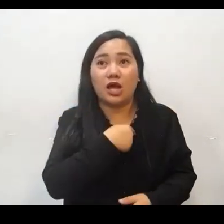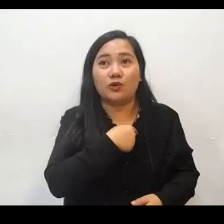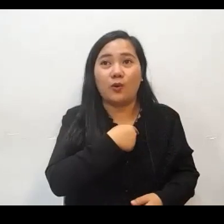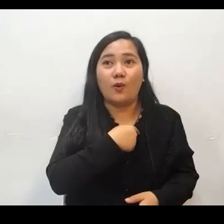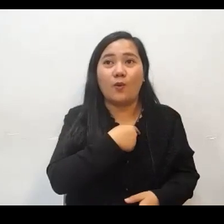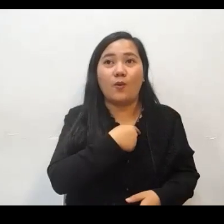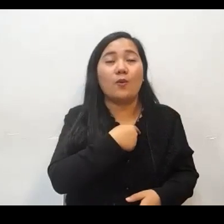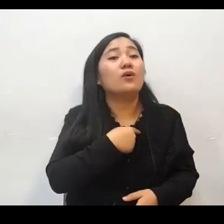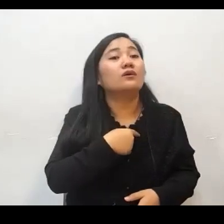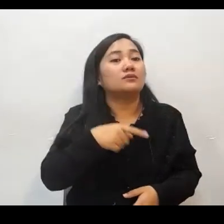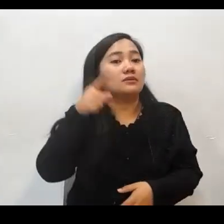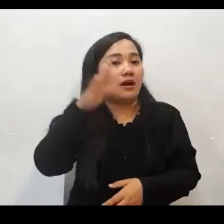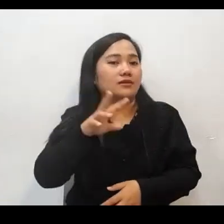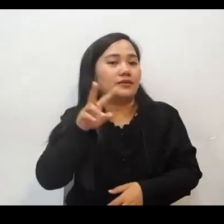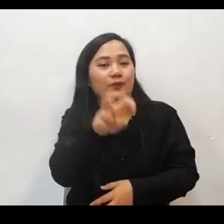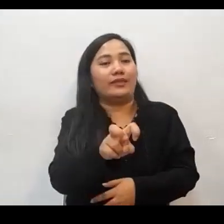saksi ng Diyos